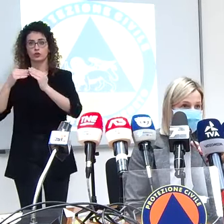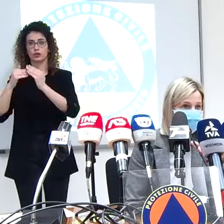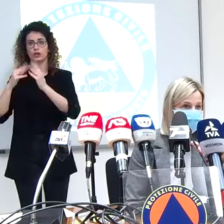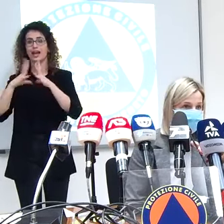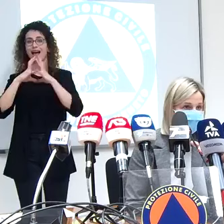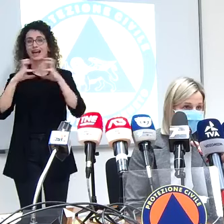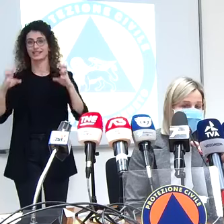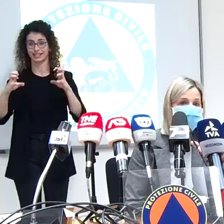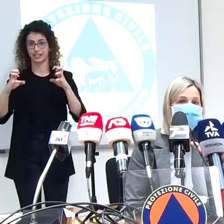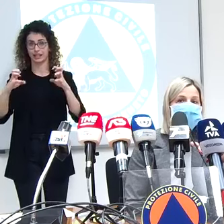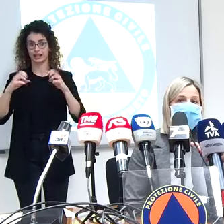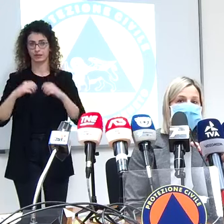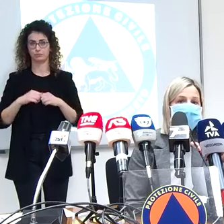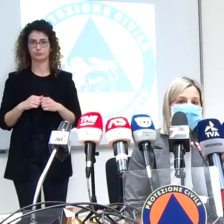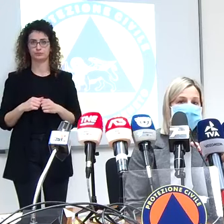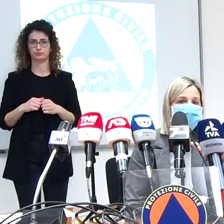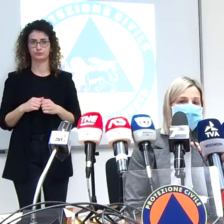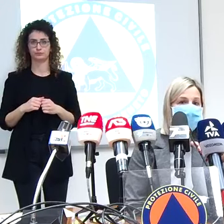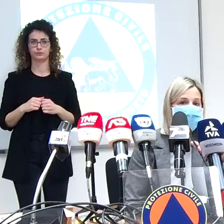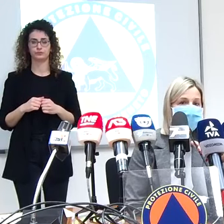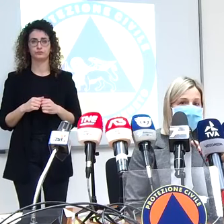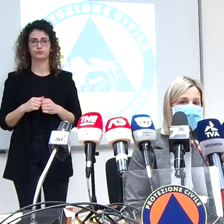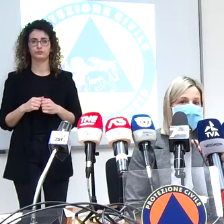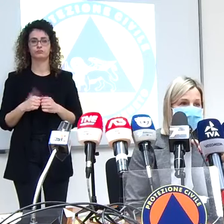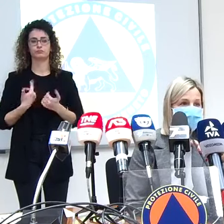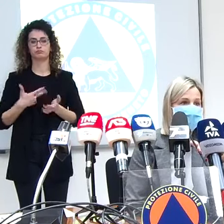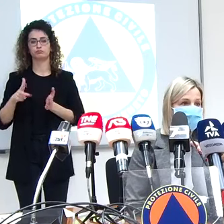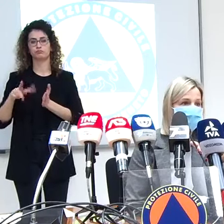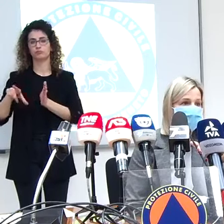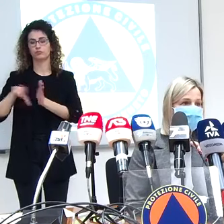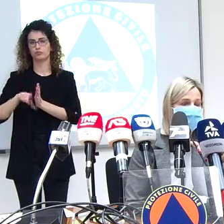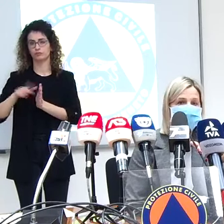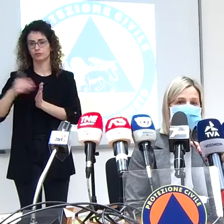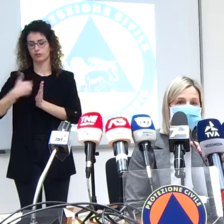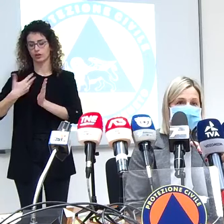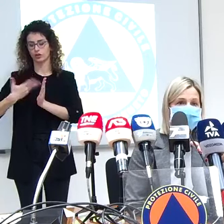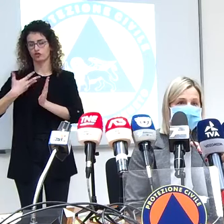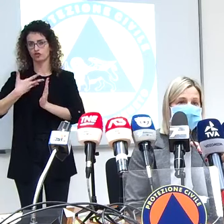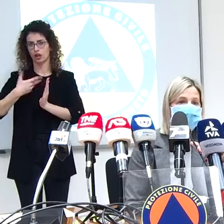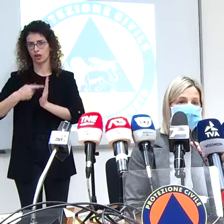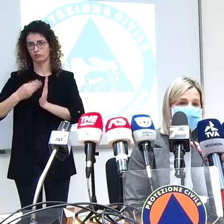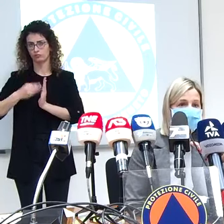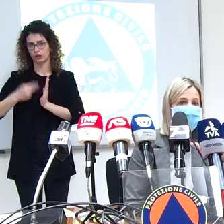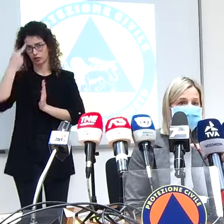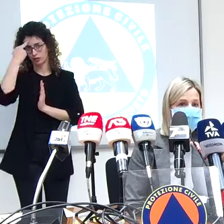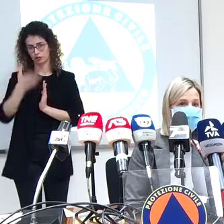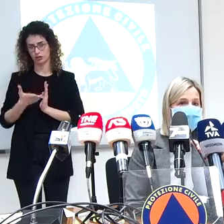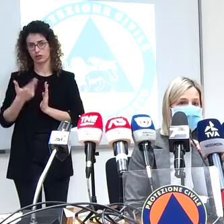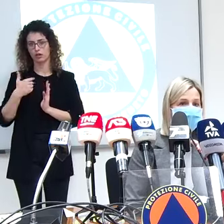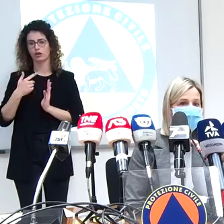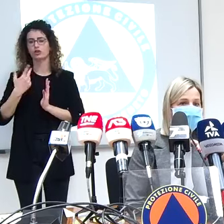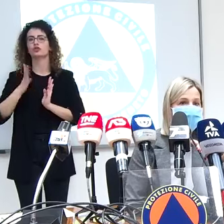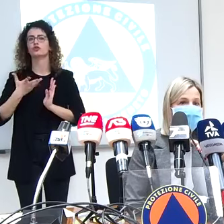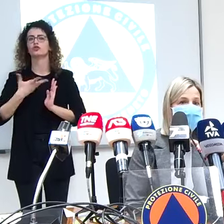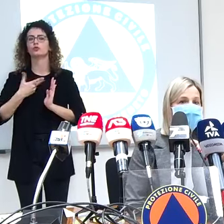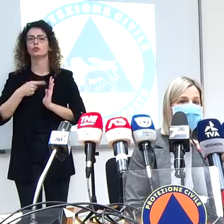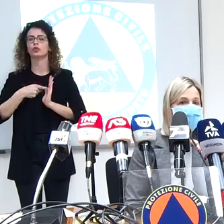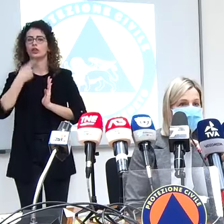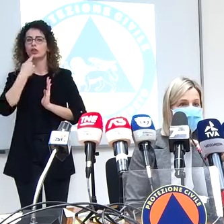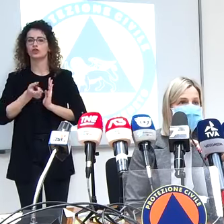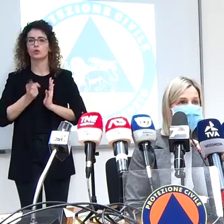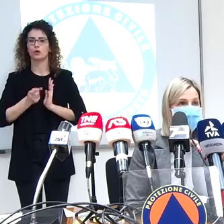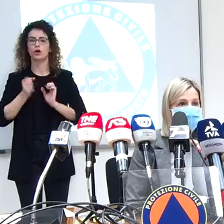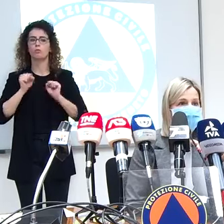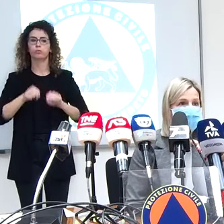aziende la delibera prevede come se vi ricordate la possibilità di effettuare quindi le